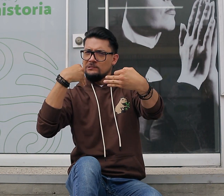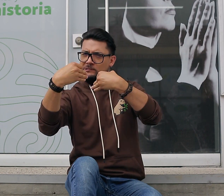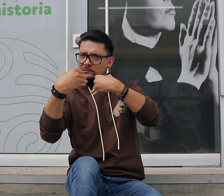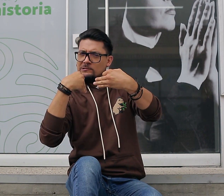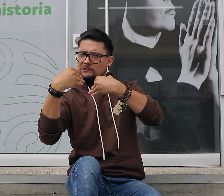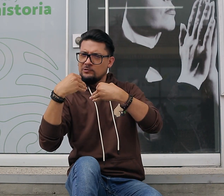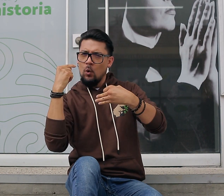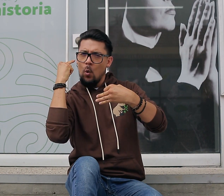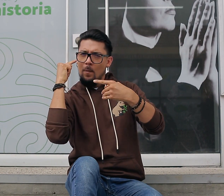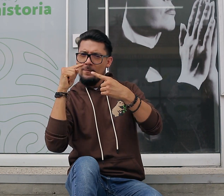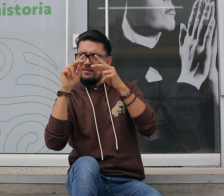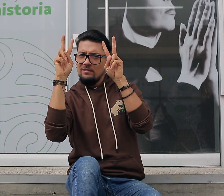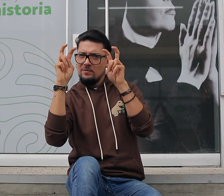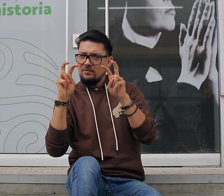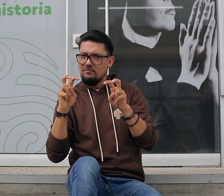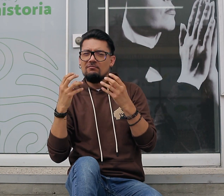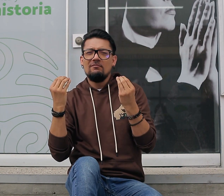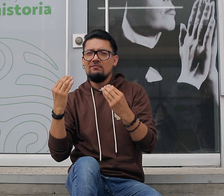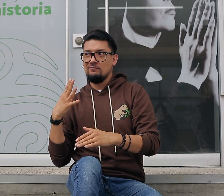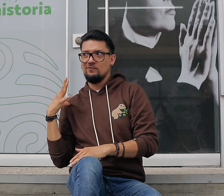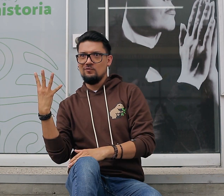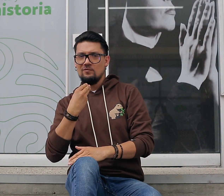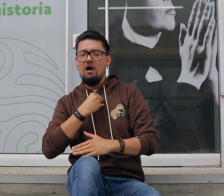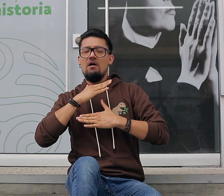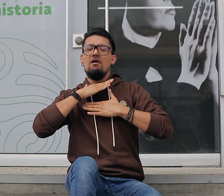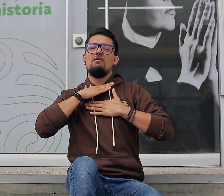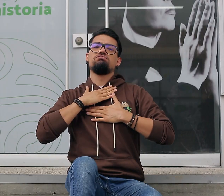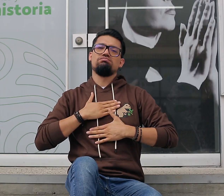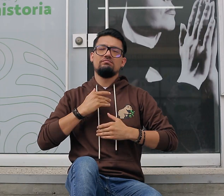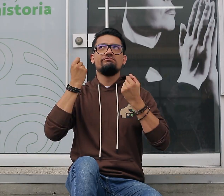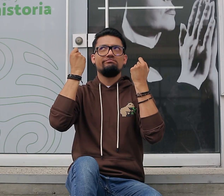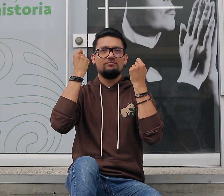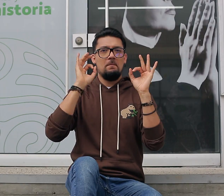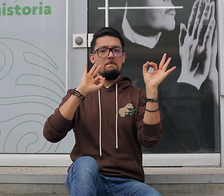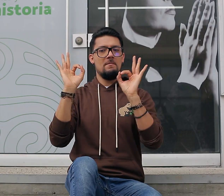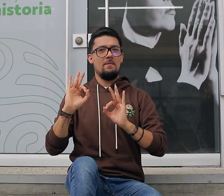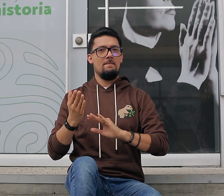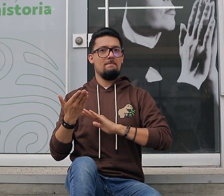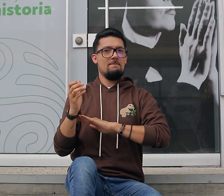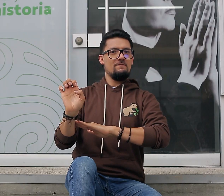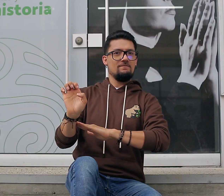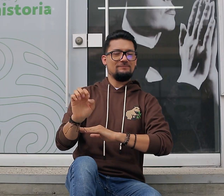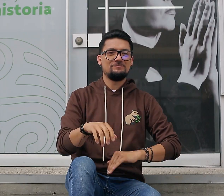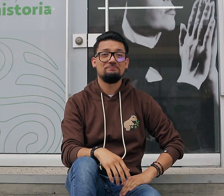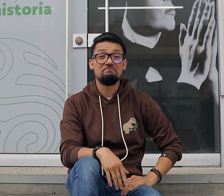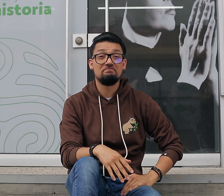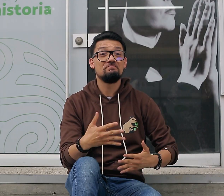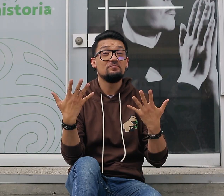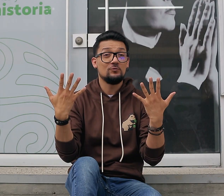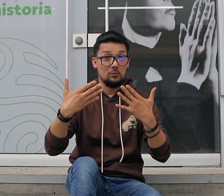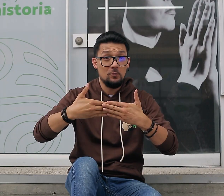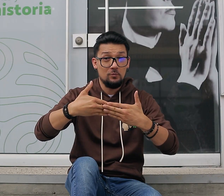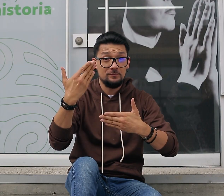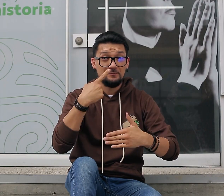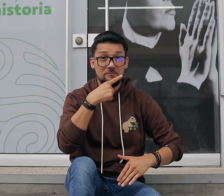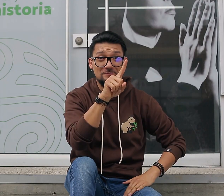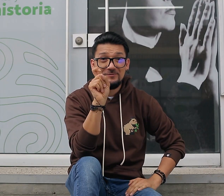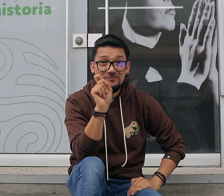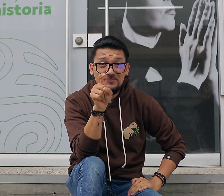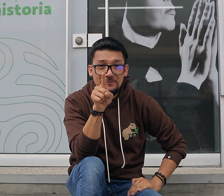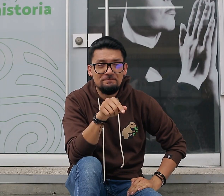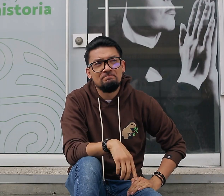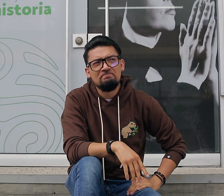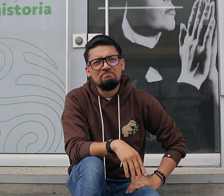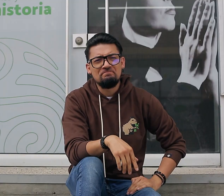usted nos explique y aclare a nosotros, para tener una mayor tranquilidad y de cómo prepararnos para esta situación. Entonces